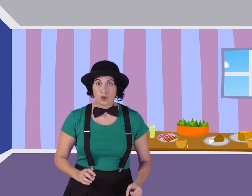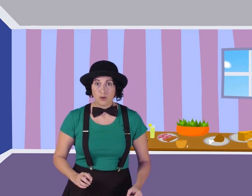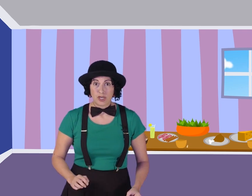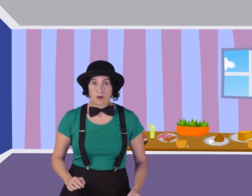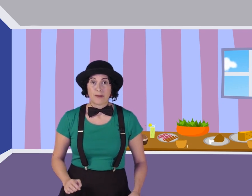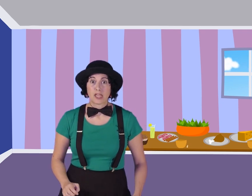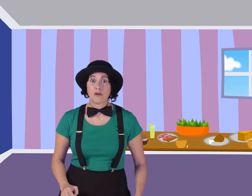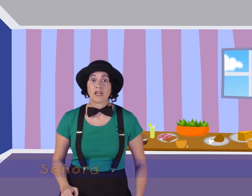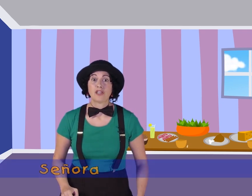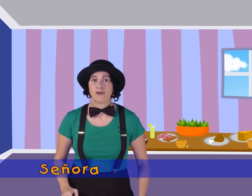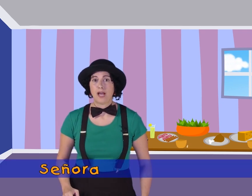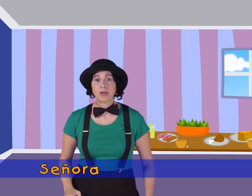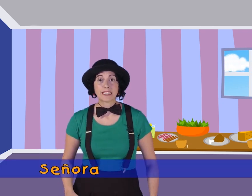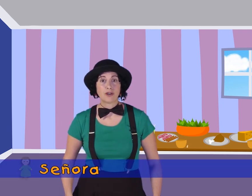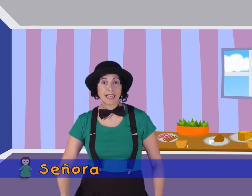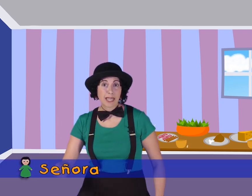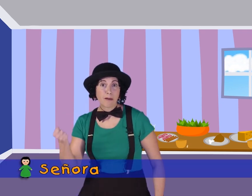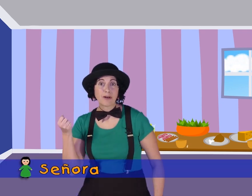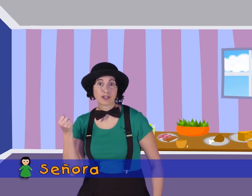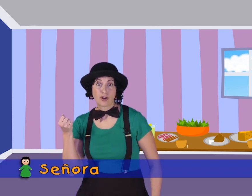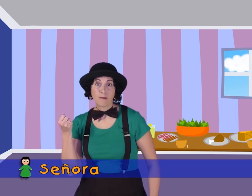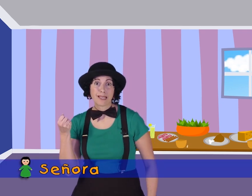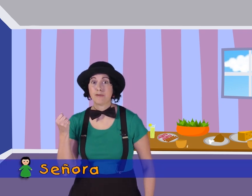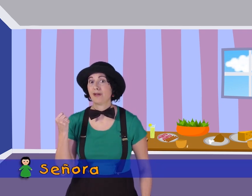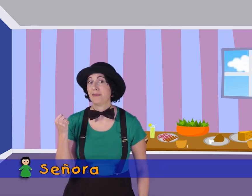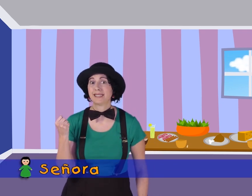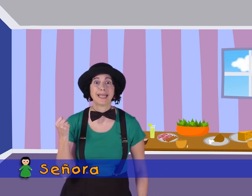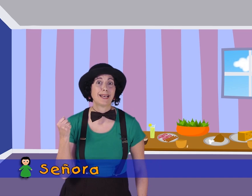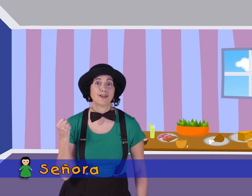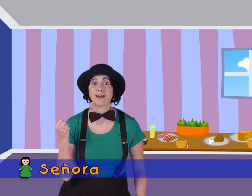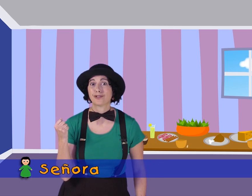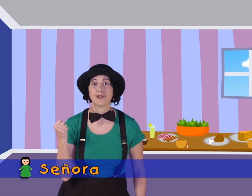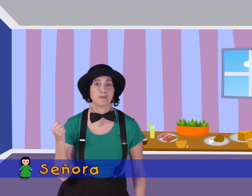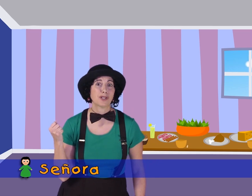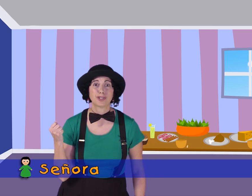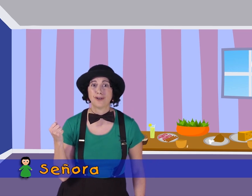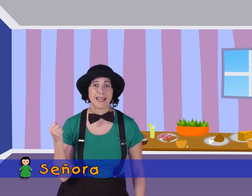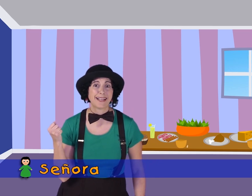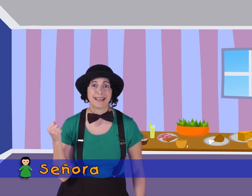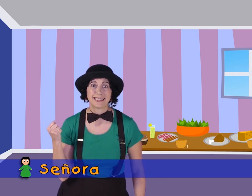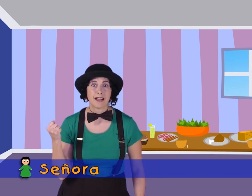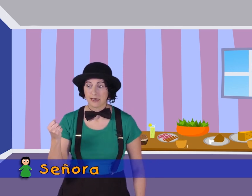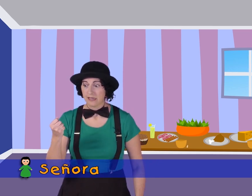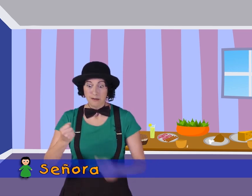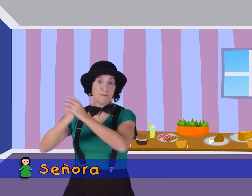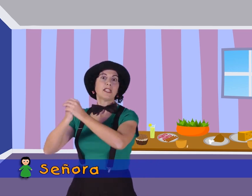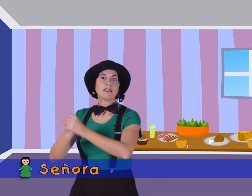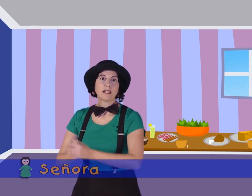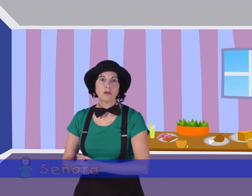solo eso. Aparecía una señora. Una señora que llevaba una escoba y empezó a perseguirlos a los dos por toda la casa. Intentando